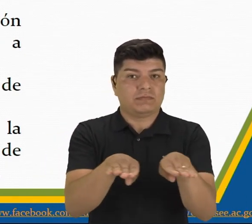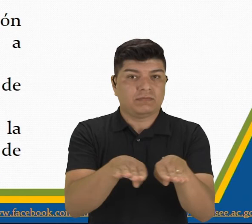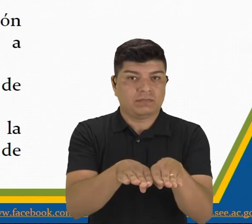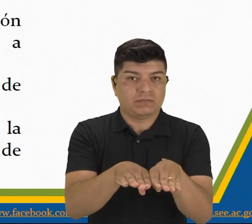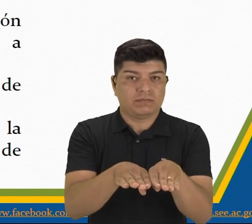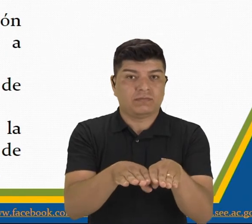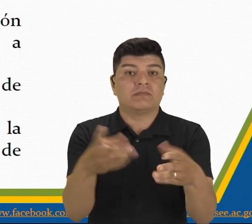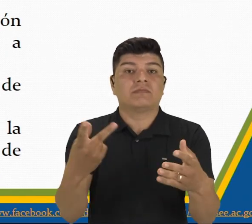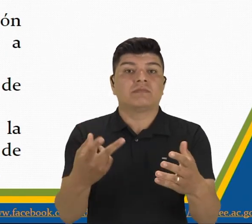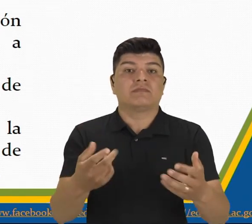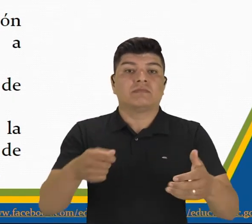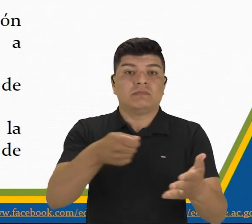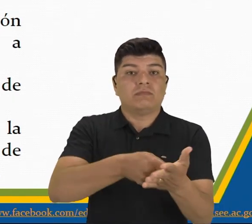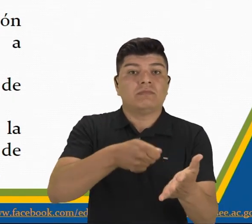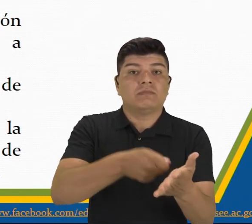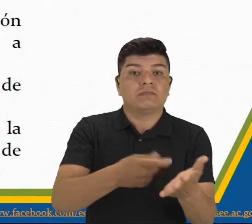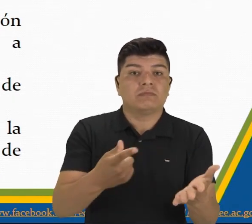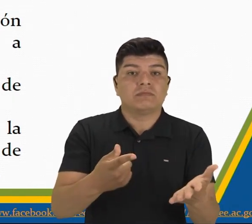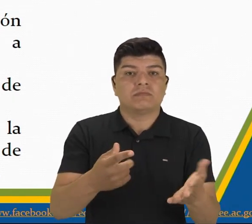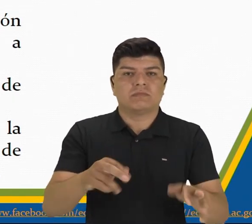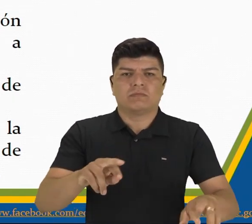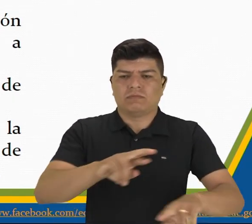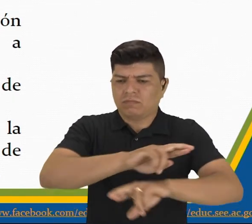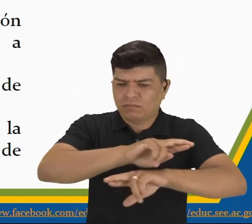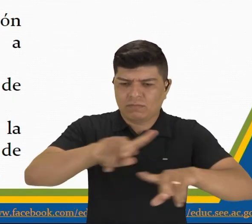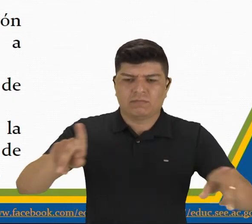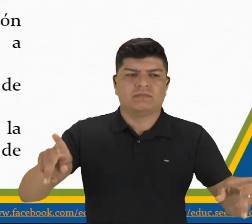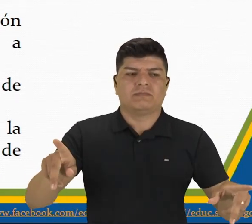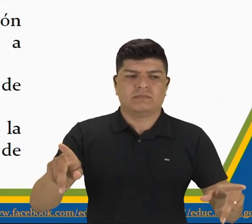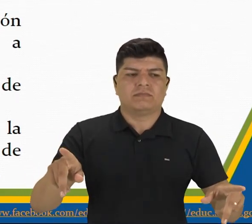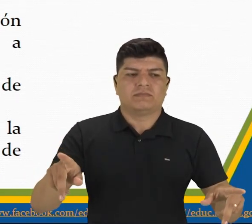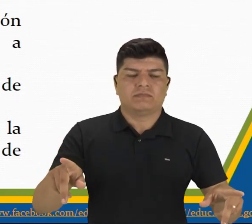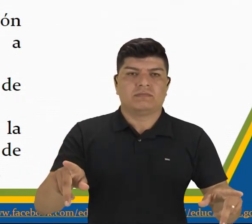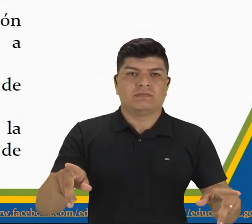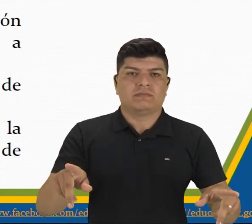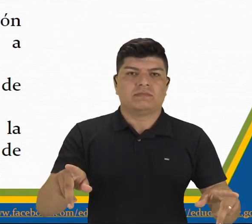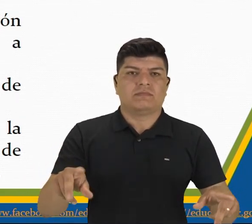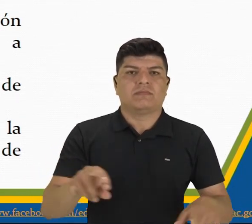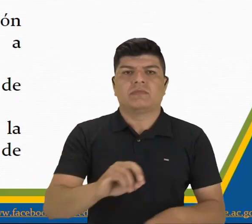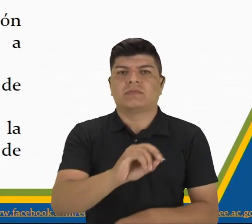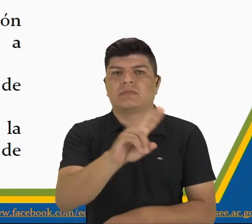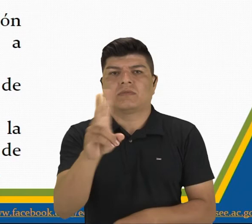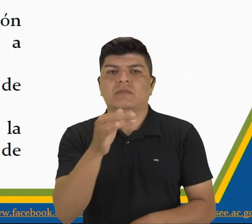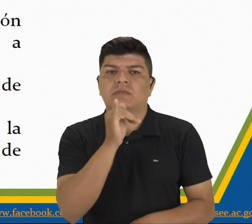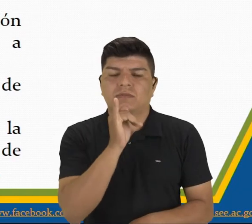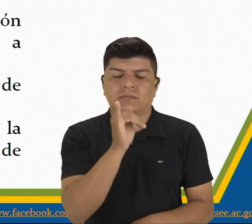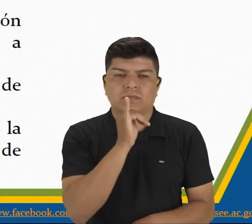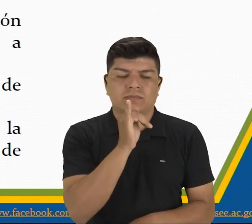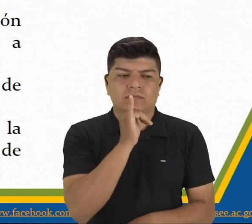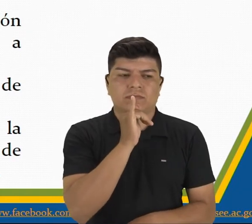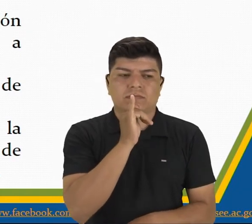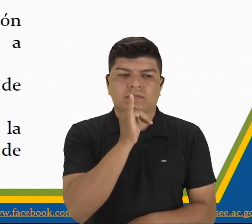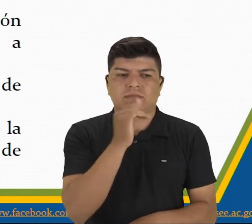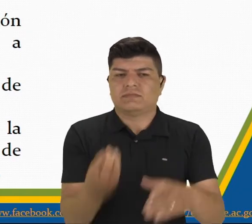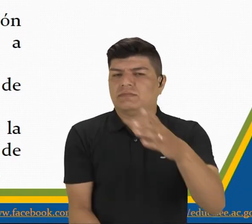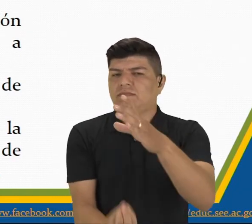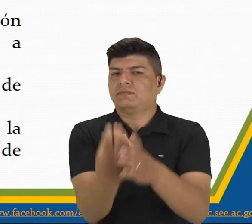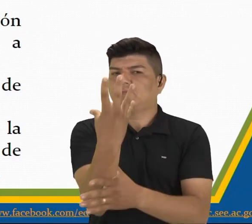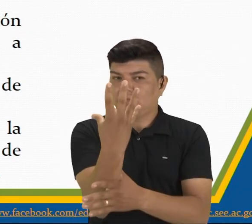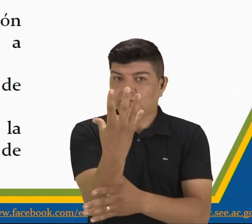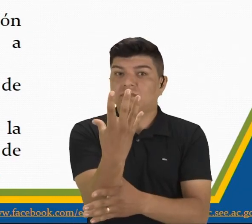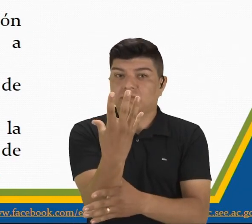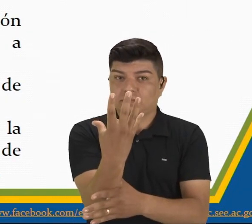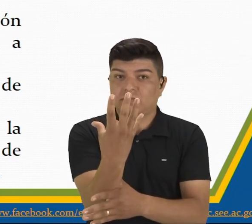constituido por contrarios, irreconciliables, como por ejemplo, la creación